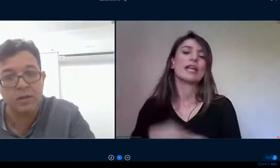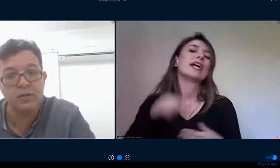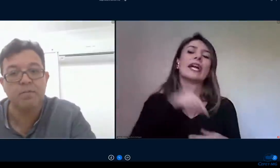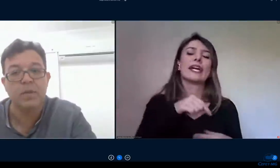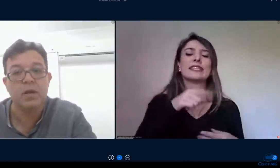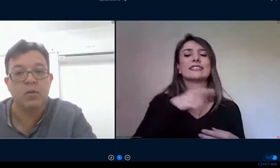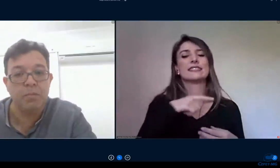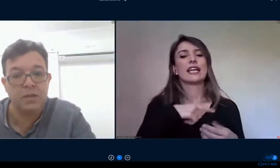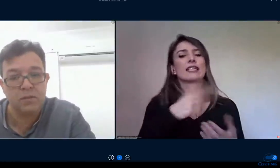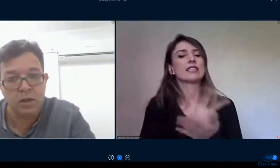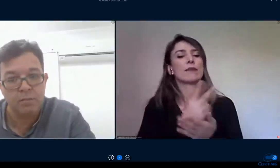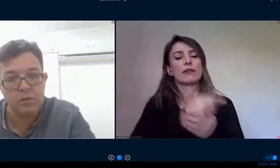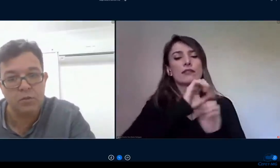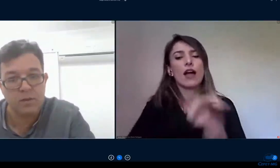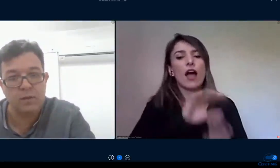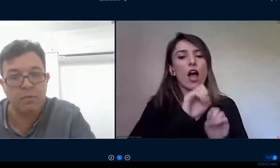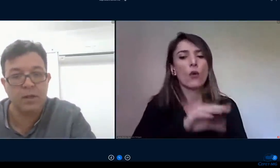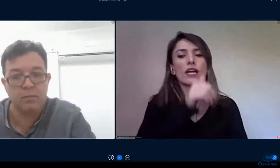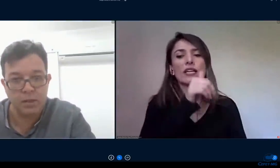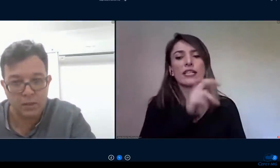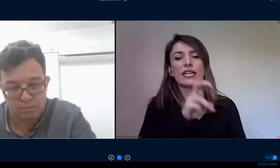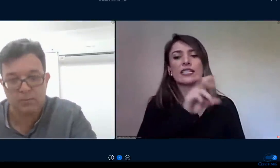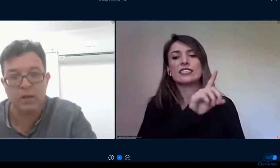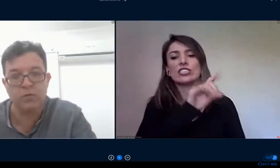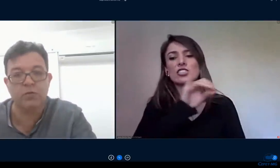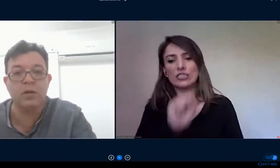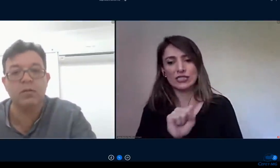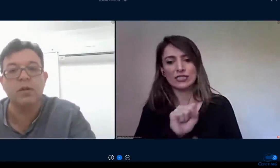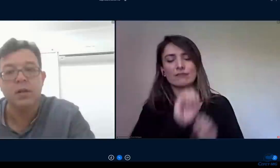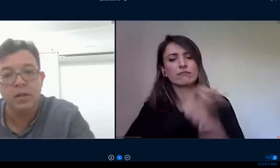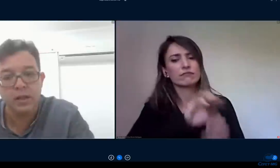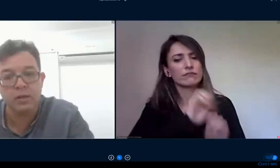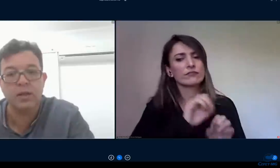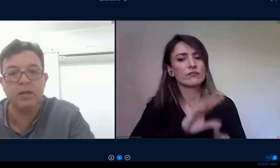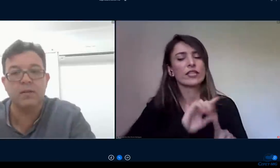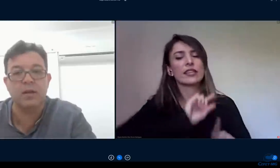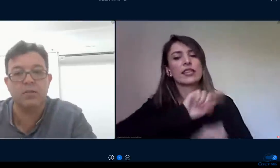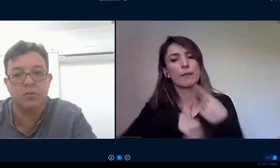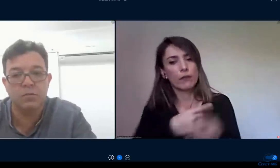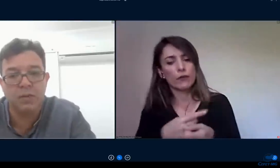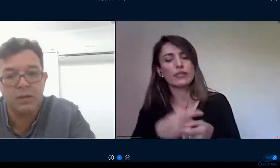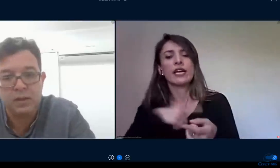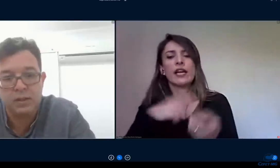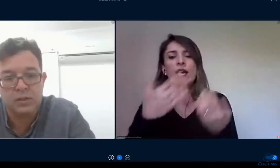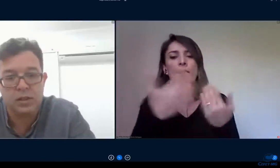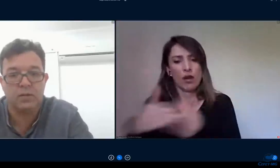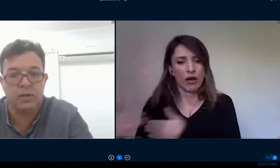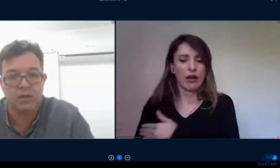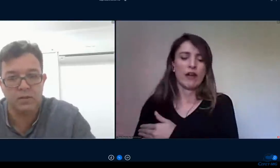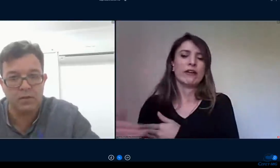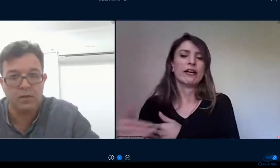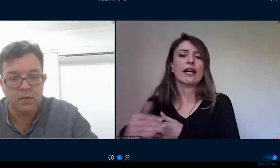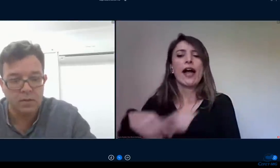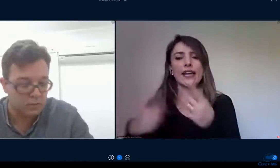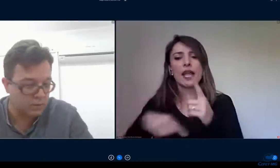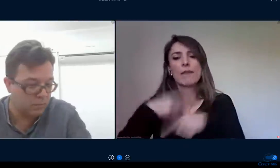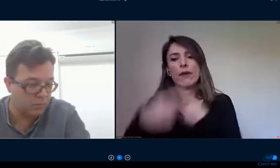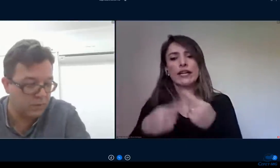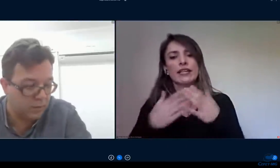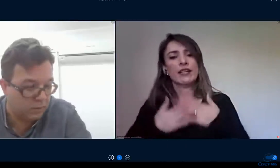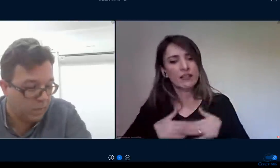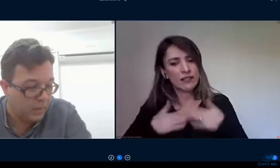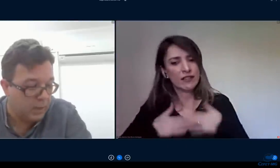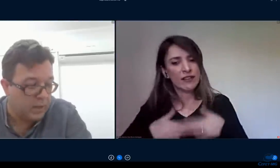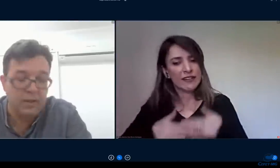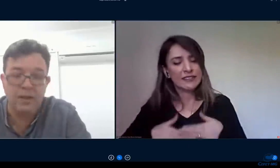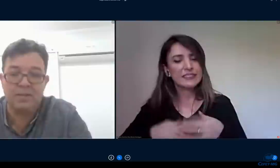avaliação um pit stop de uma semana para dar um folio e aí organizávamos mais 30 dias e assim estamos